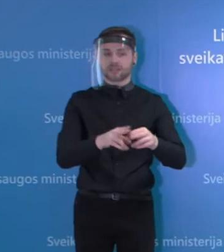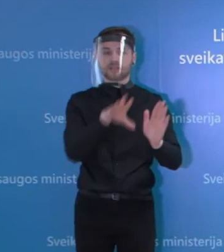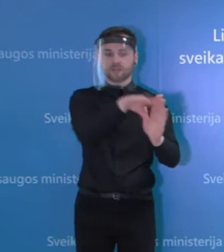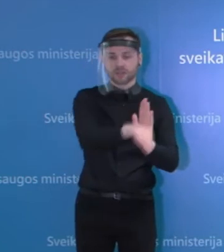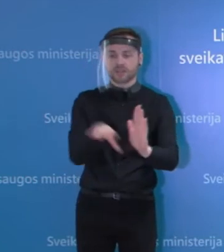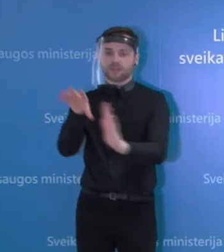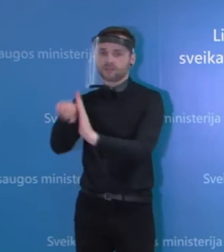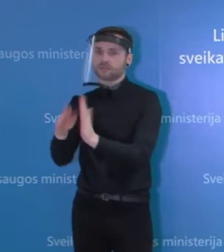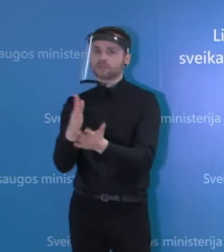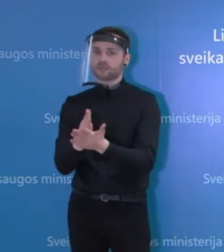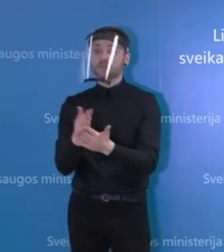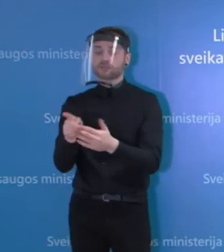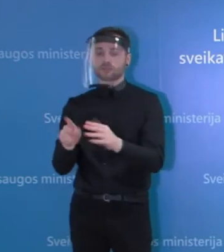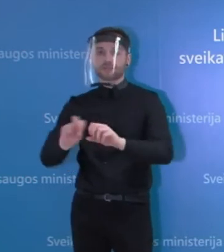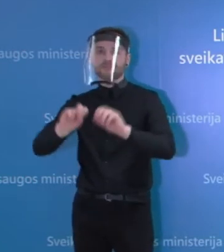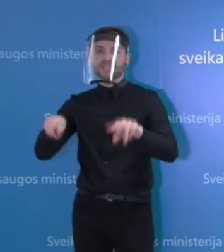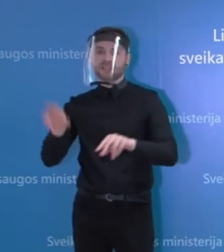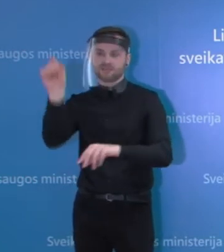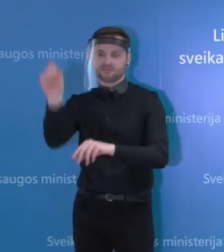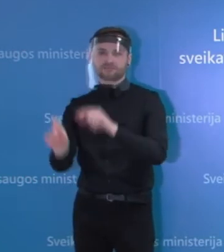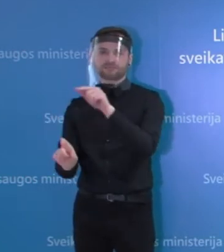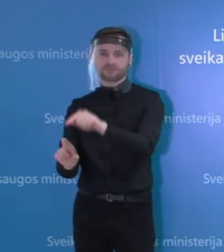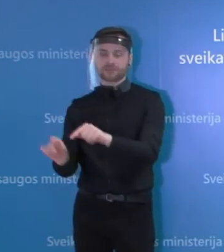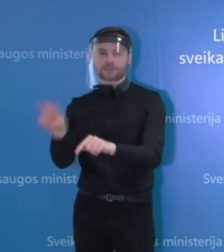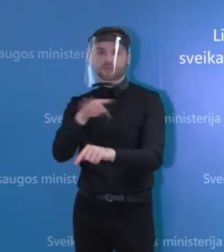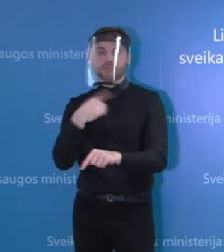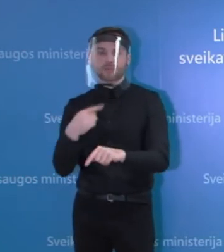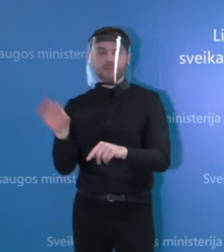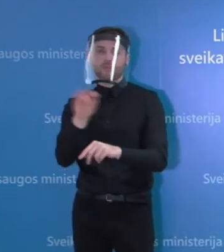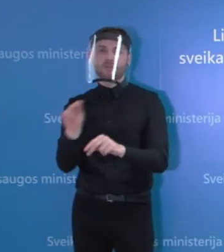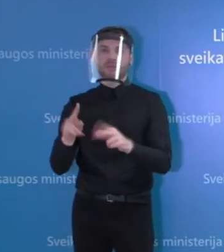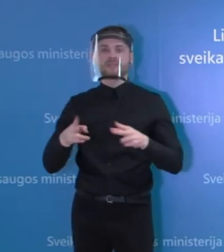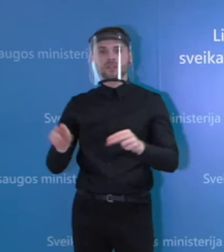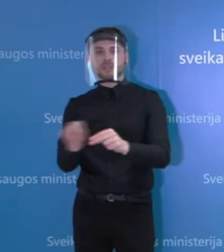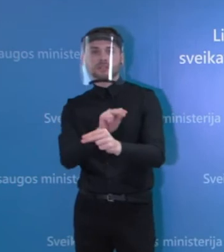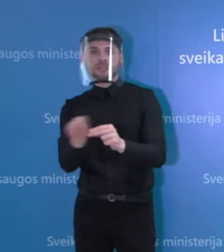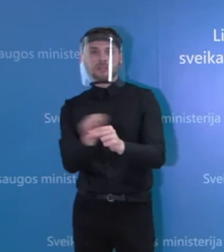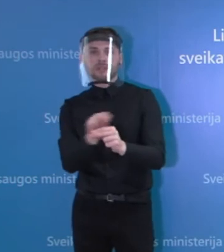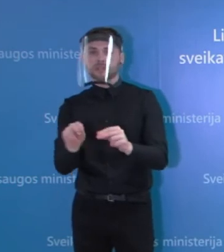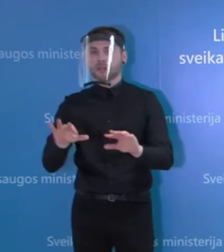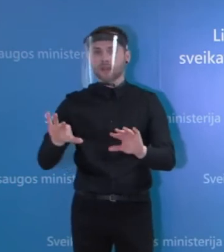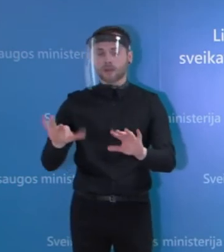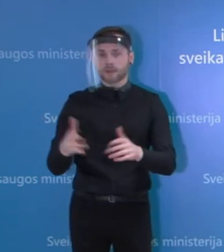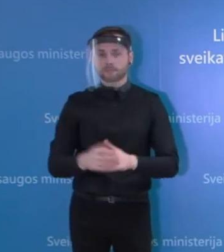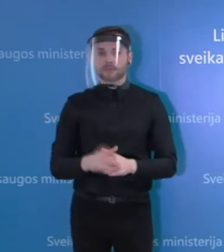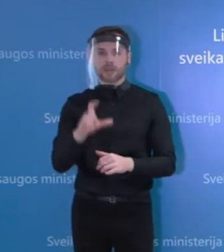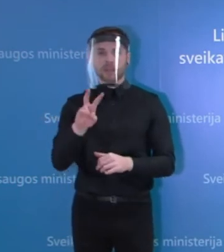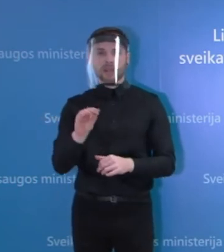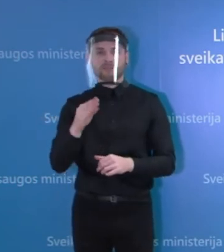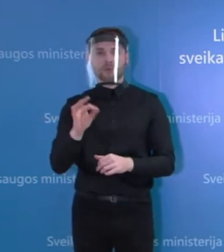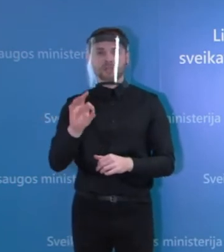įsteiga specializuojasi chemoterapiniam gydime, kita daugiau